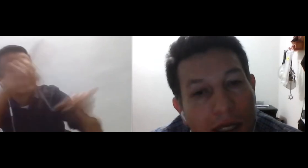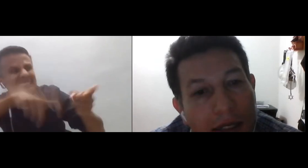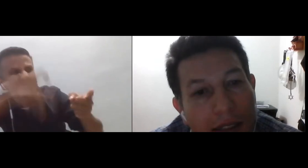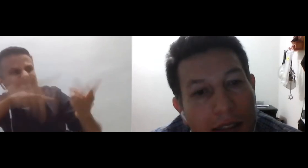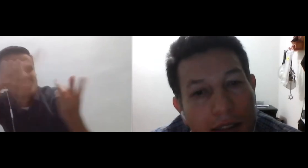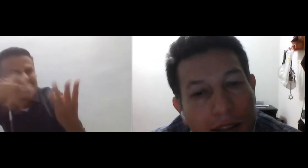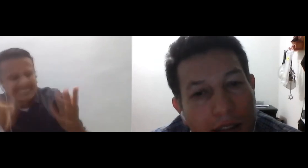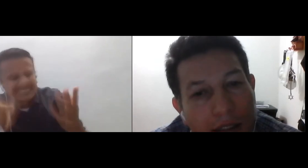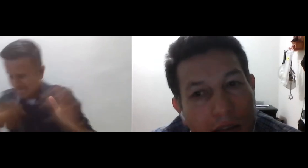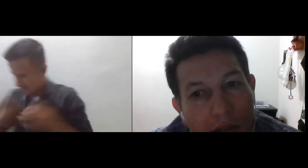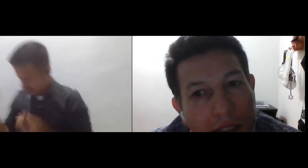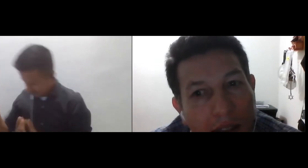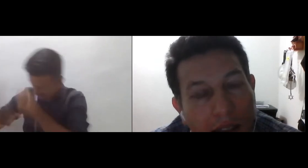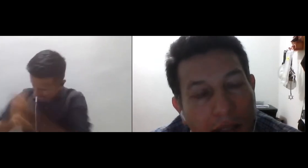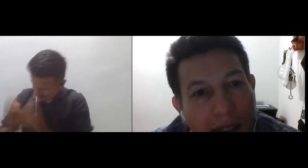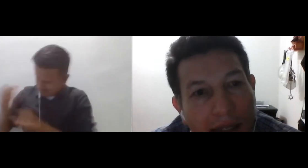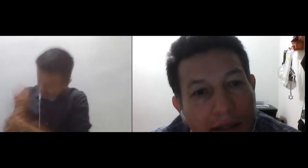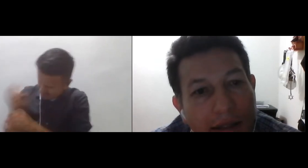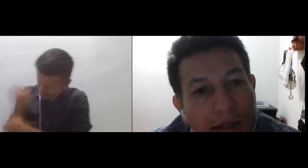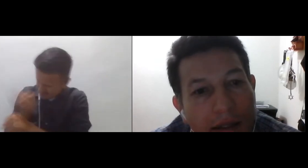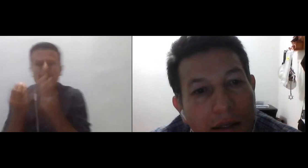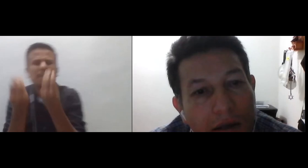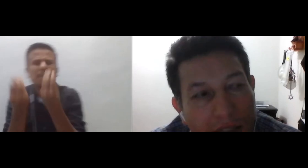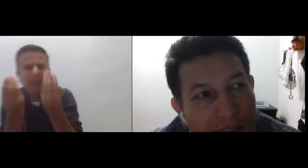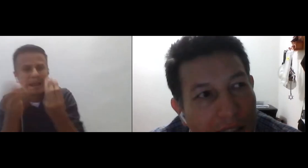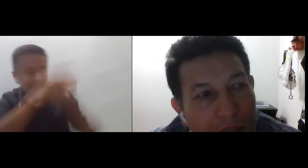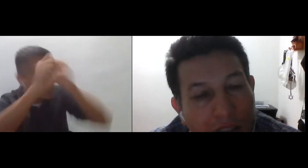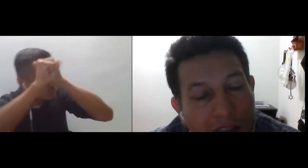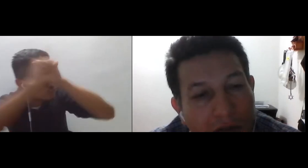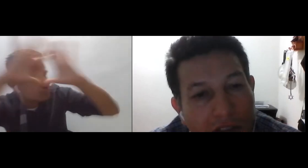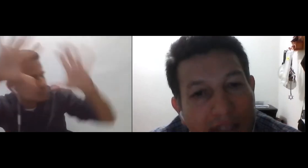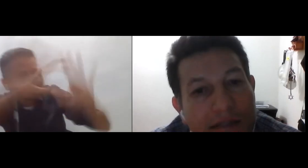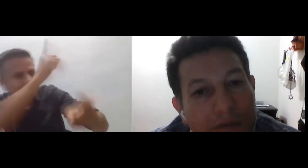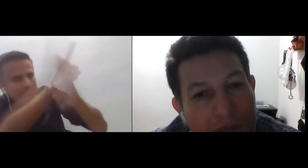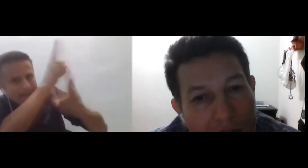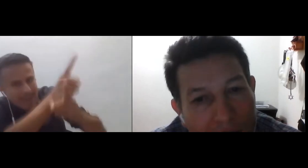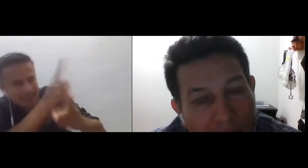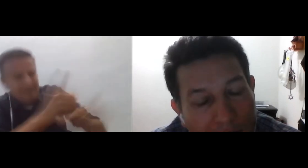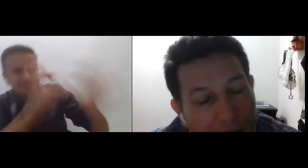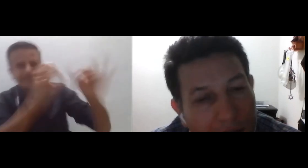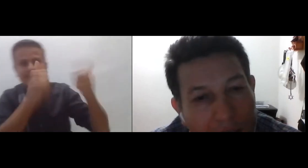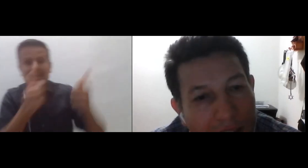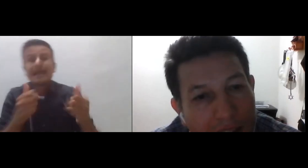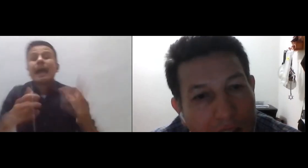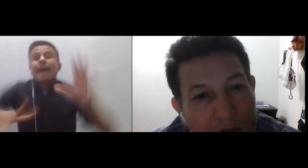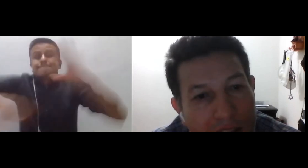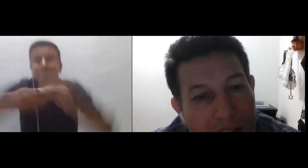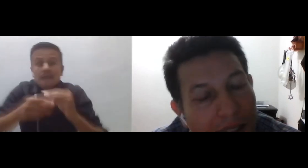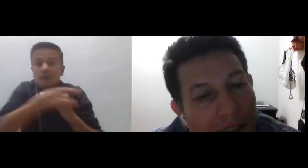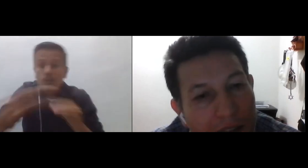realidad y que más gente con este tipo de situaciones ingresen a la universidad y puedan